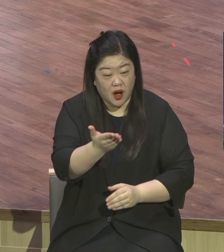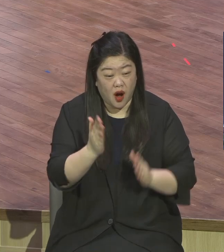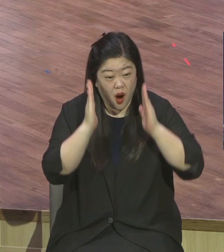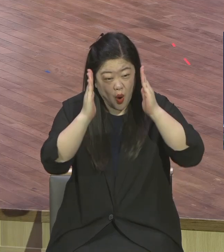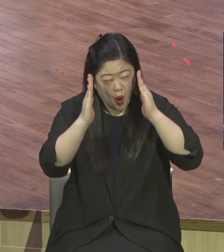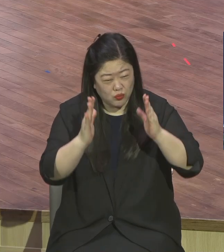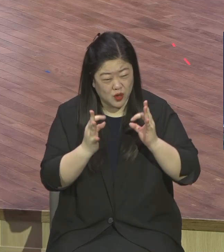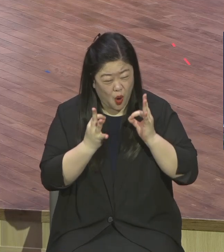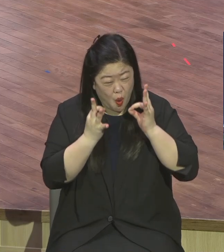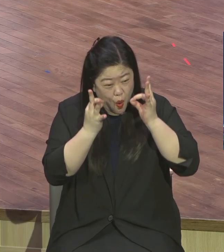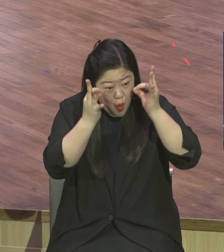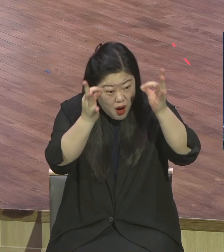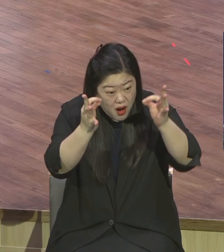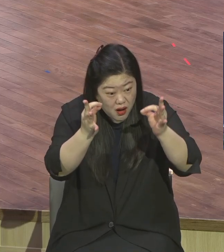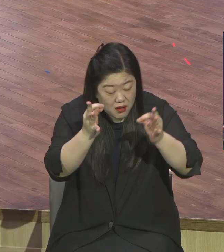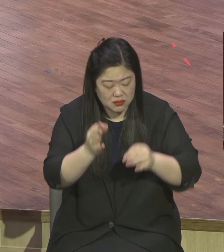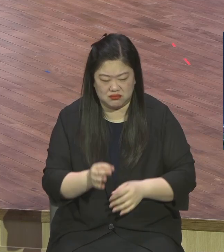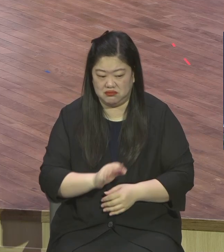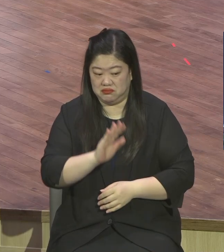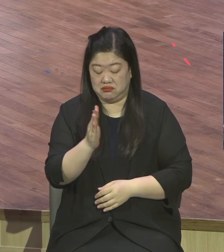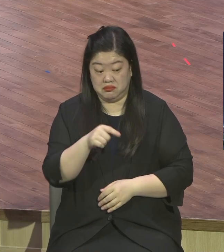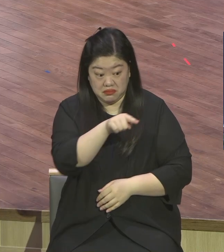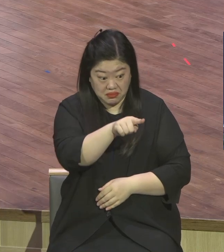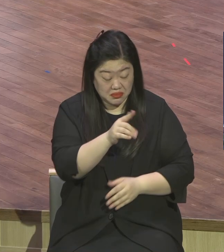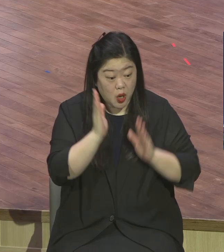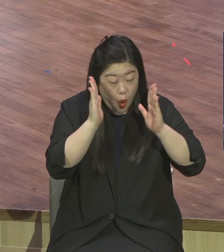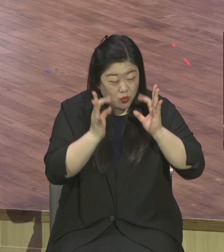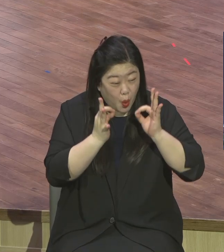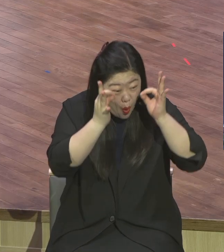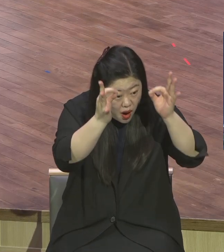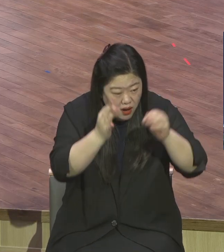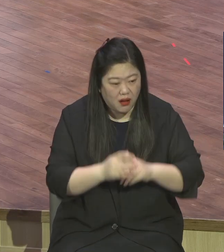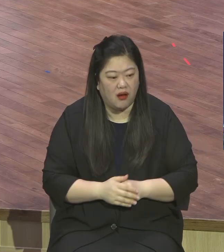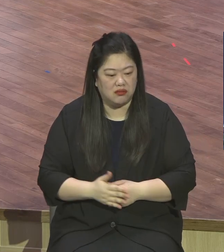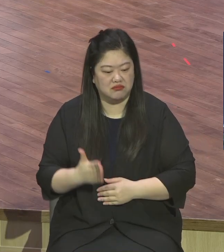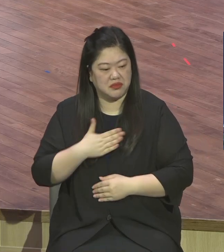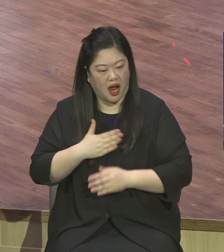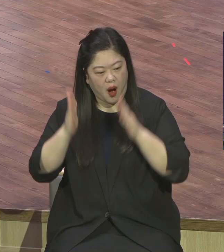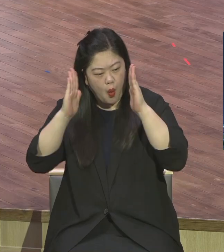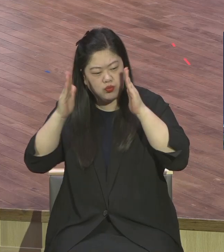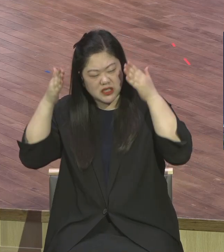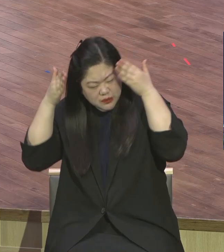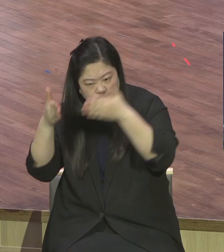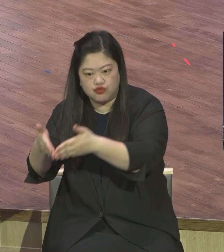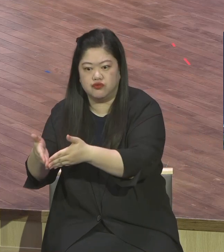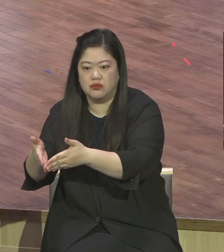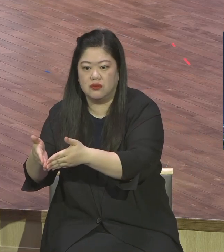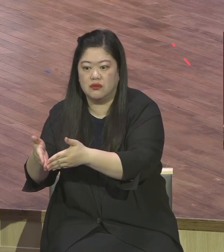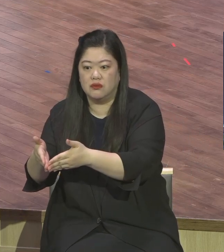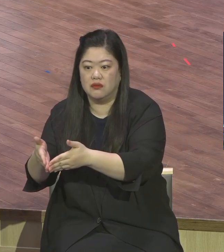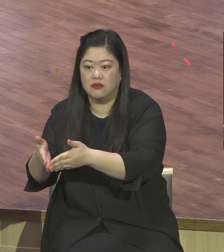난 집중해서 공부한다. 책 제목이에요. 죽으라고 공부한다고 성격 오는 게 아니라